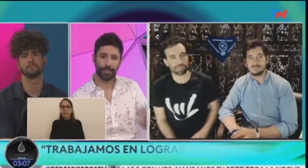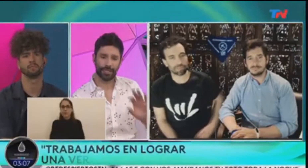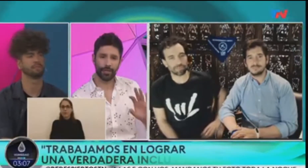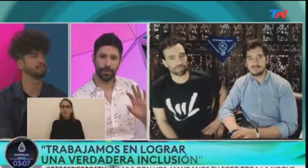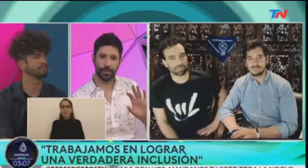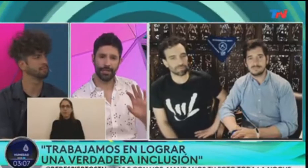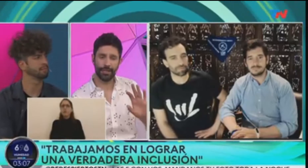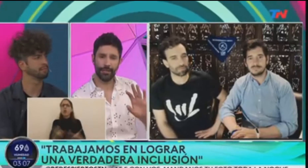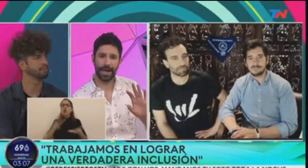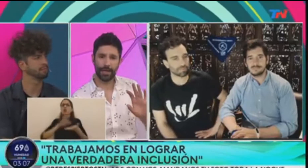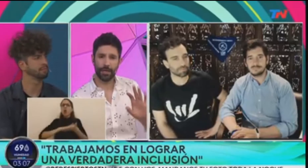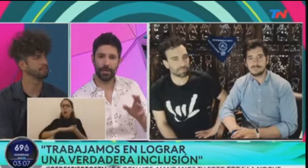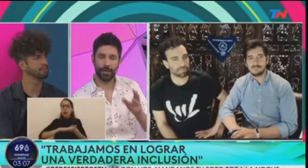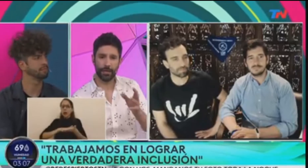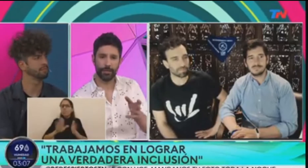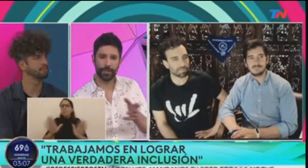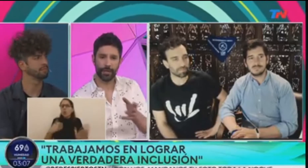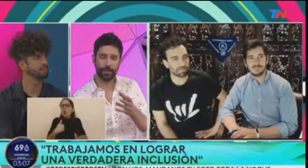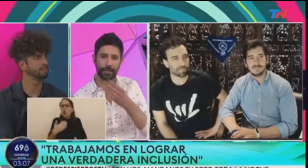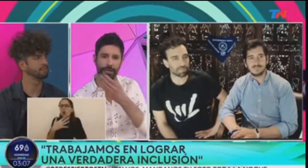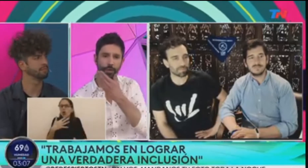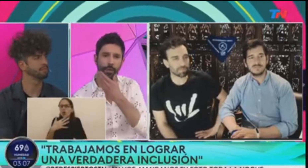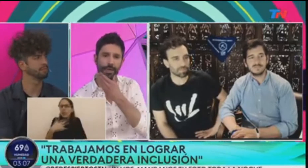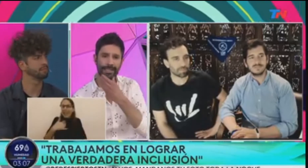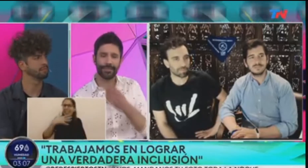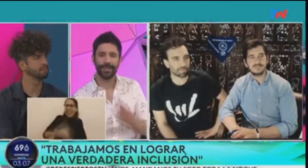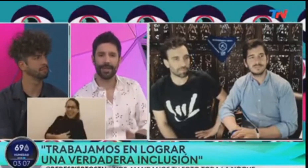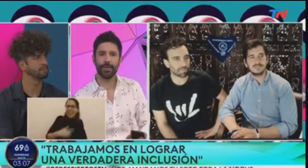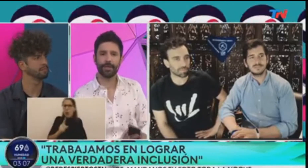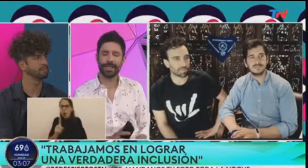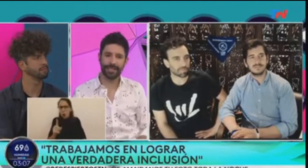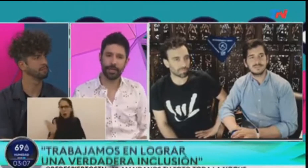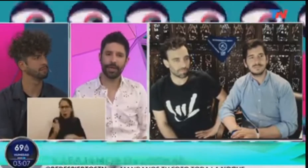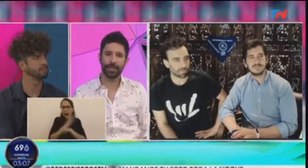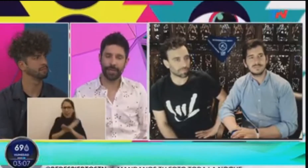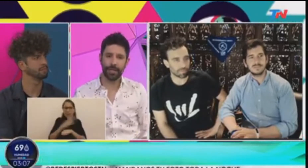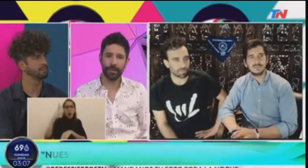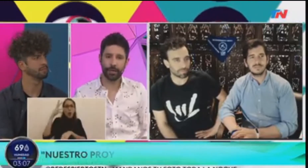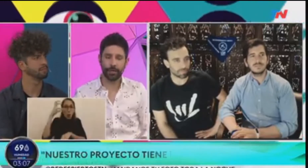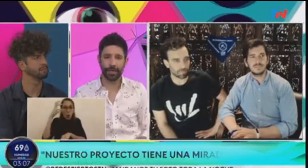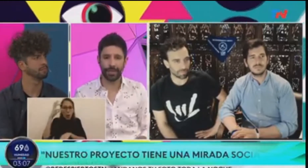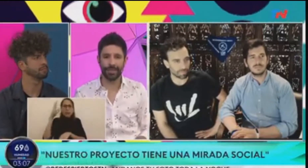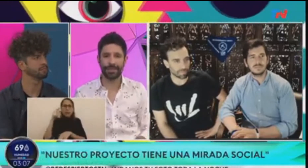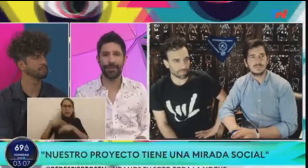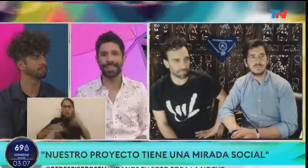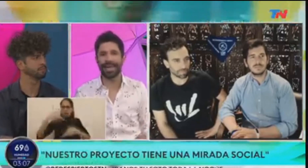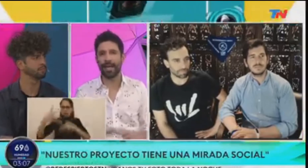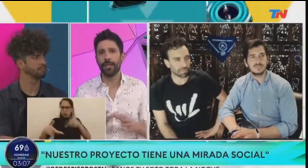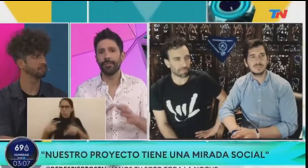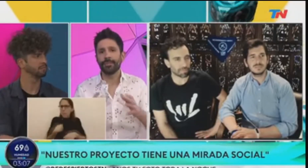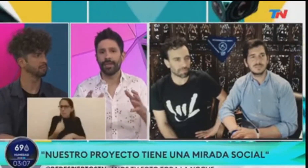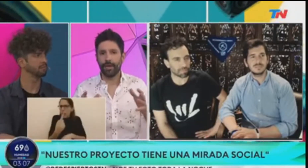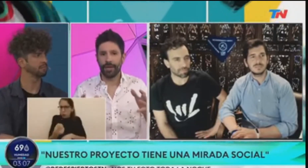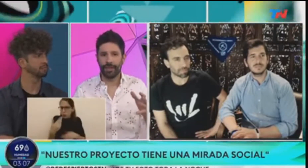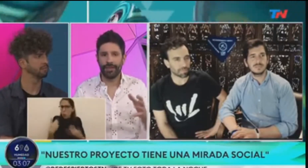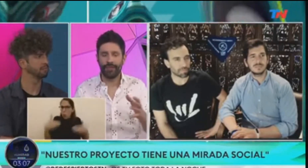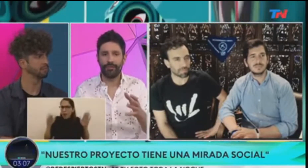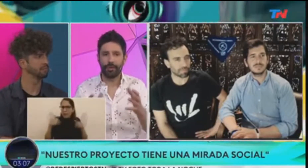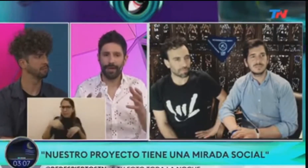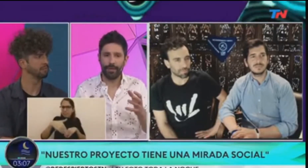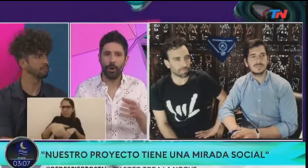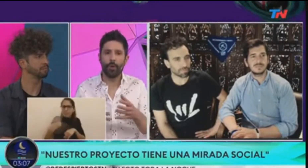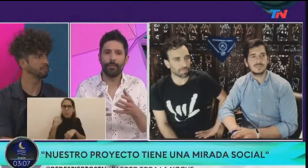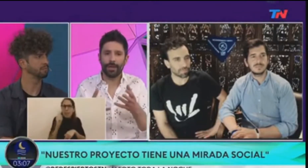Respecto, si yo no entendí mal lo que mencionabas un rato, Lucas, también, o sea, se corre peligro que justamente se vaya, a ver,